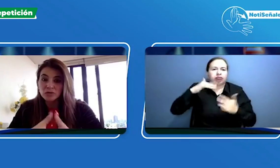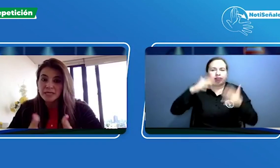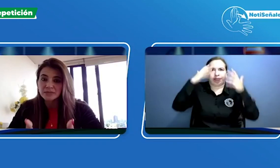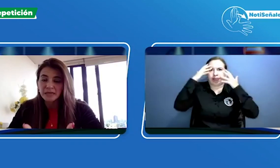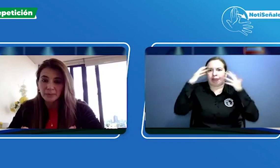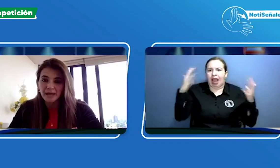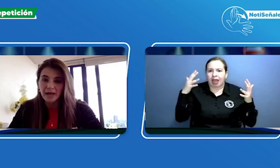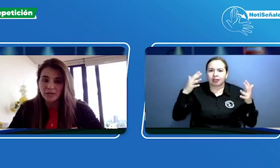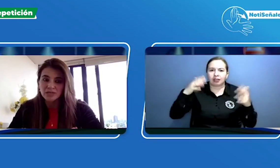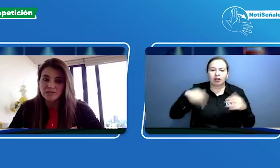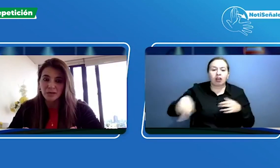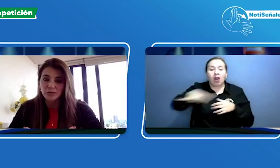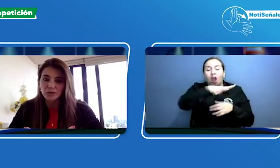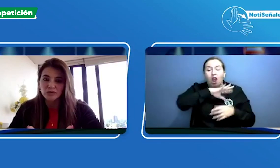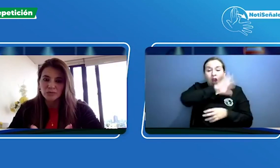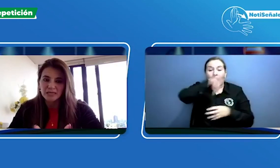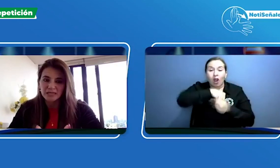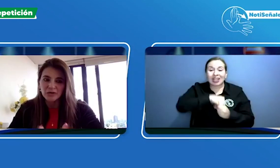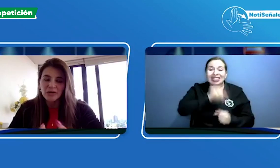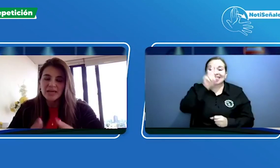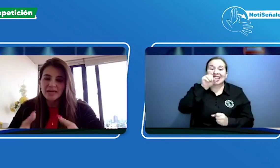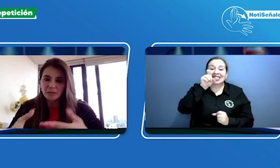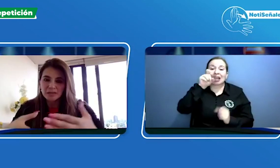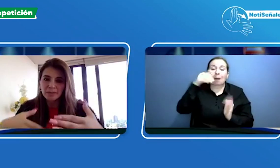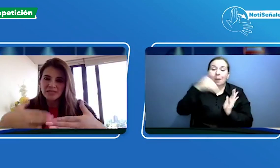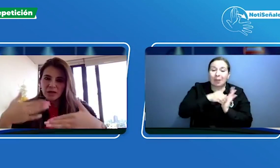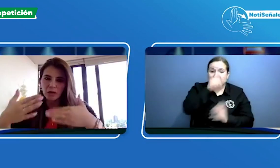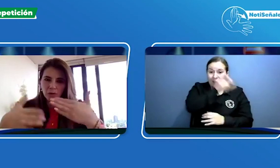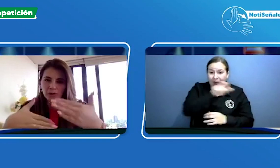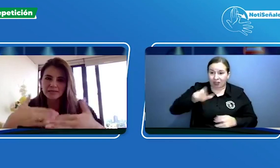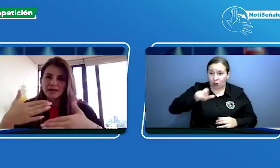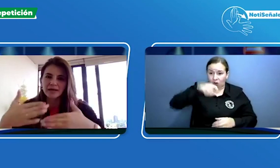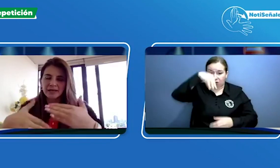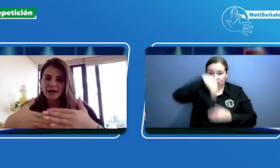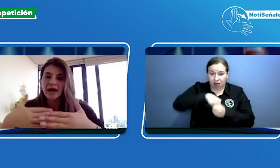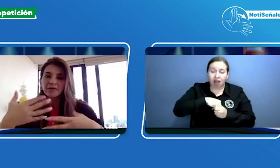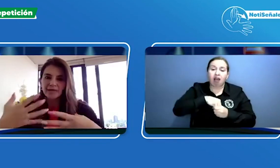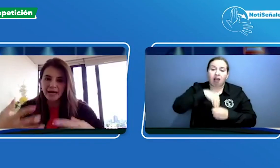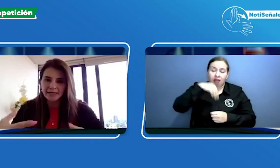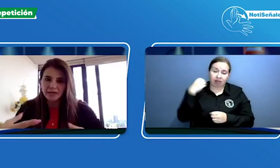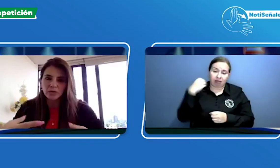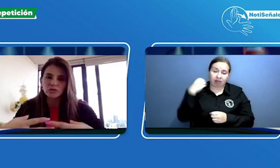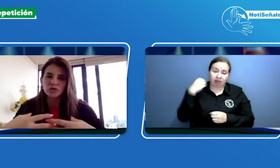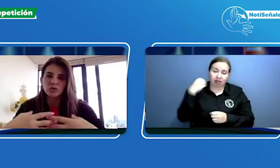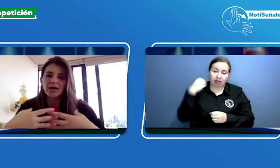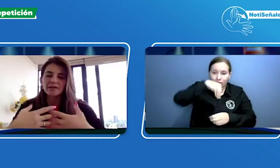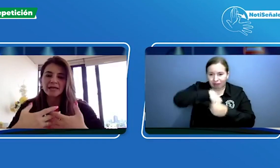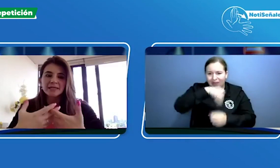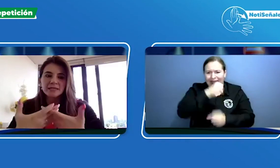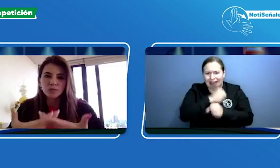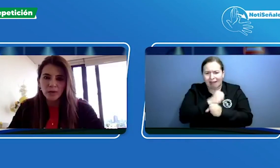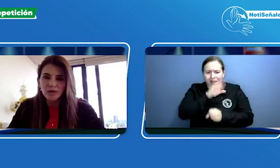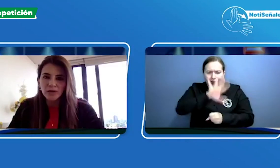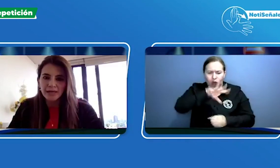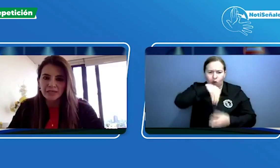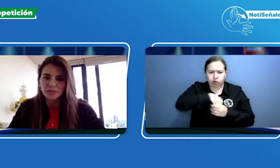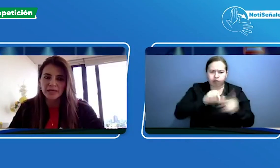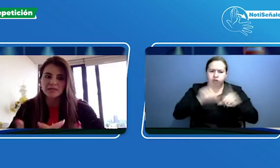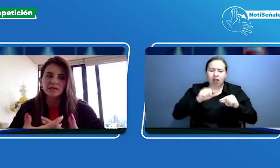seis mil empleados en salud con el subsidio y hemos empezado a movilizar a hablar de inclusión hablar de este sueño de la experiencia